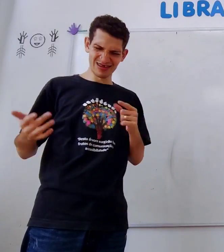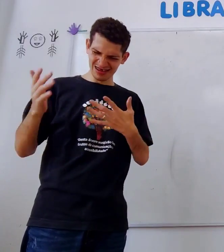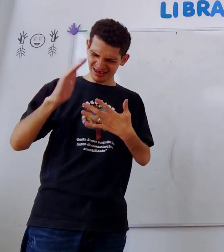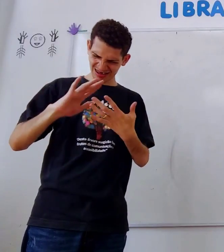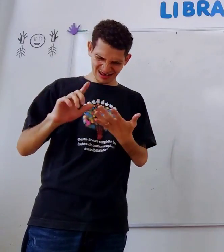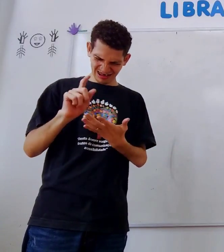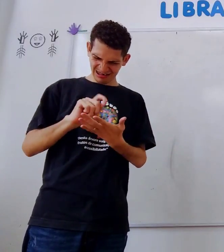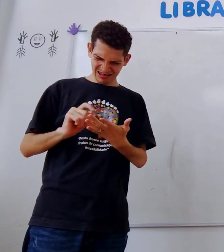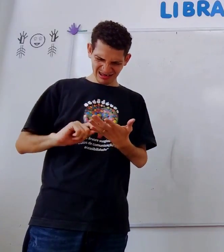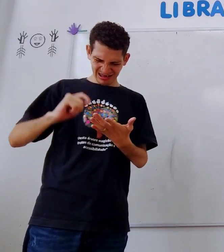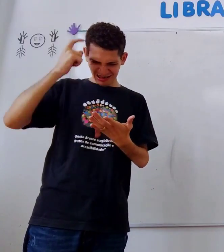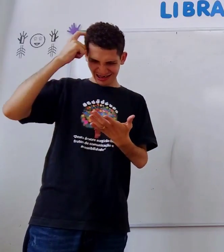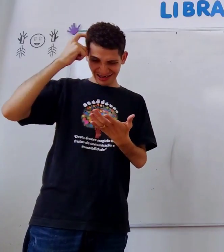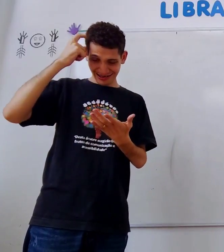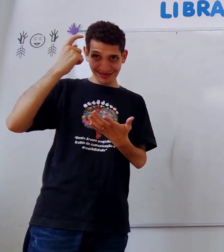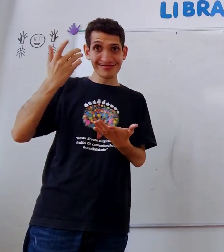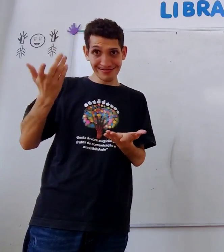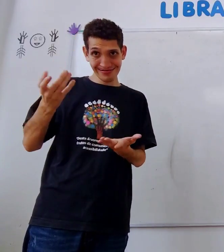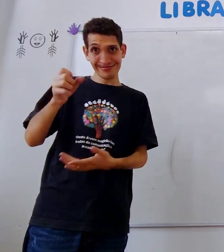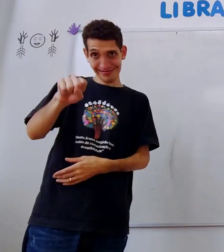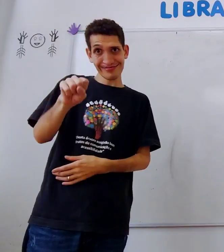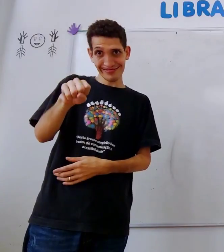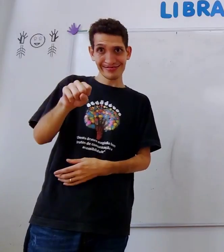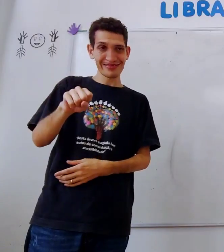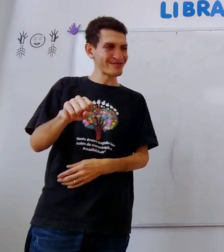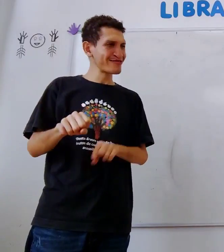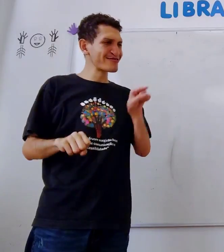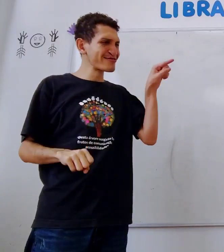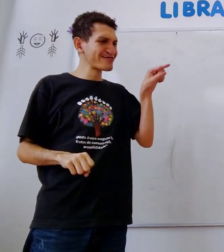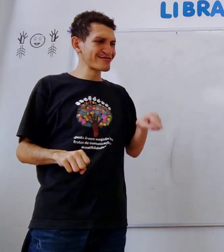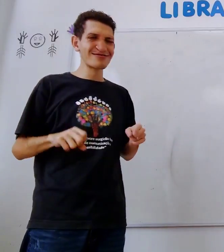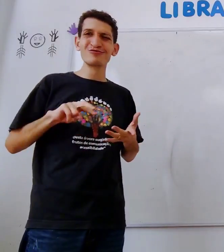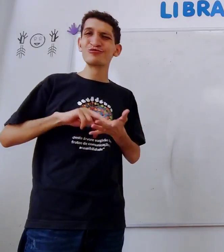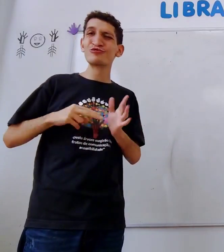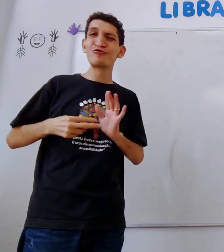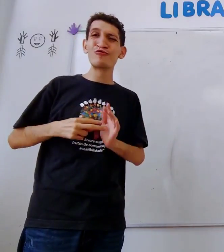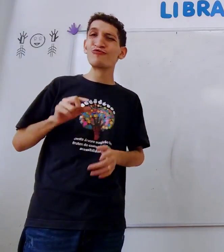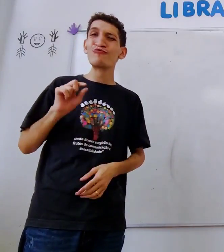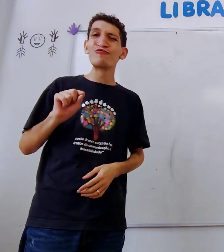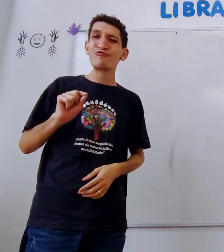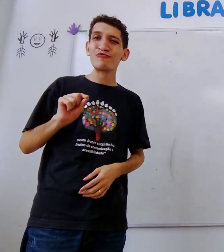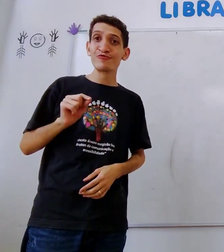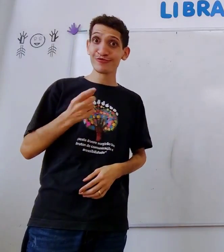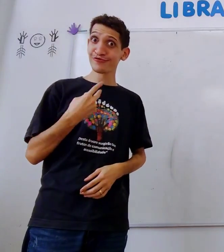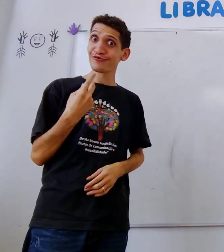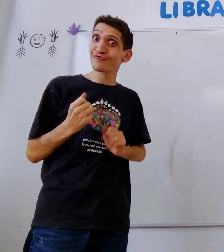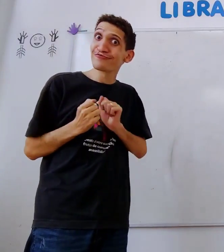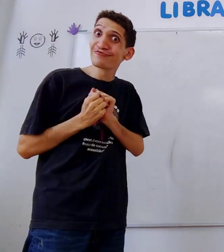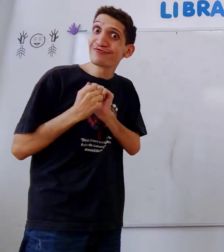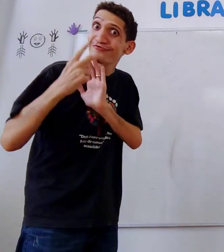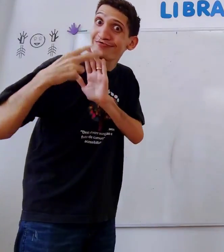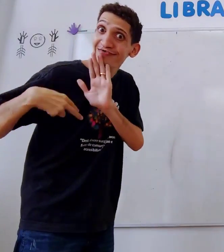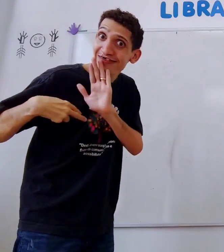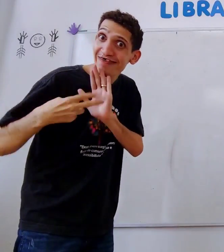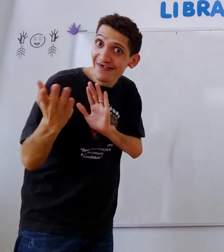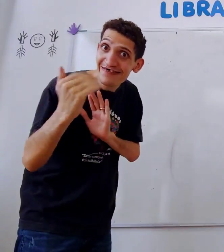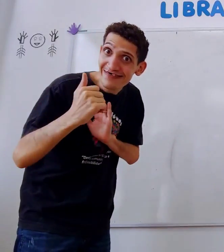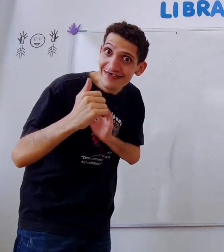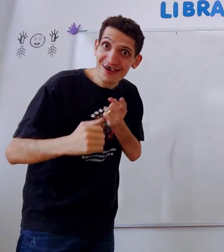Então, esse e esse escrito, sim, esse e esse significa o quê? Nós dois